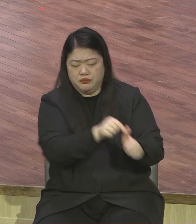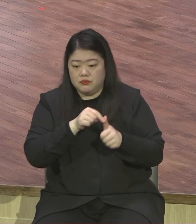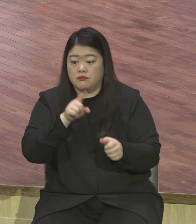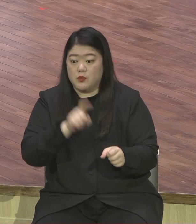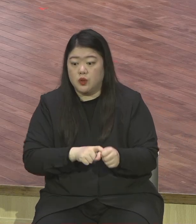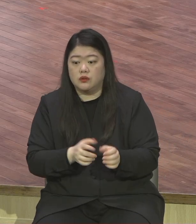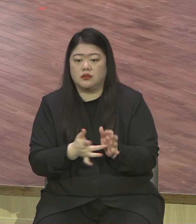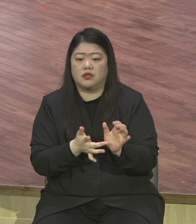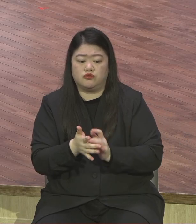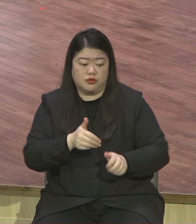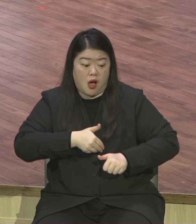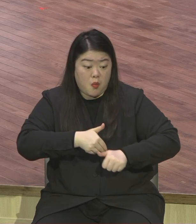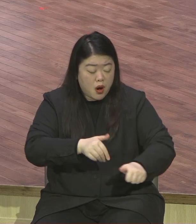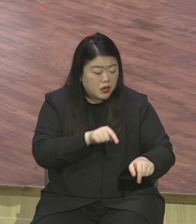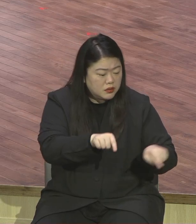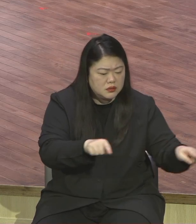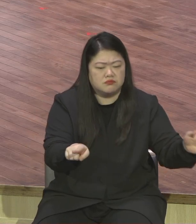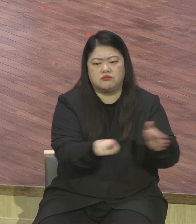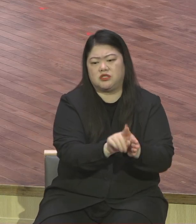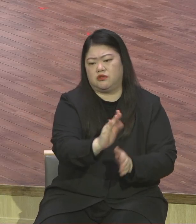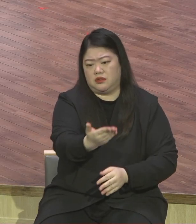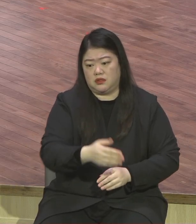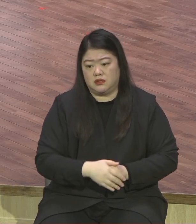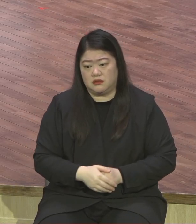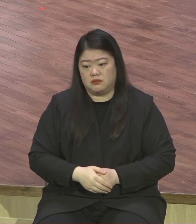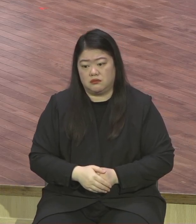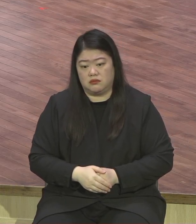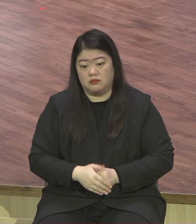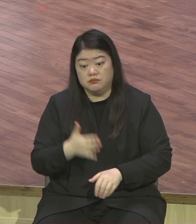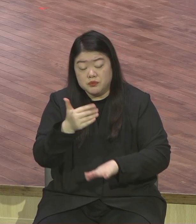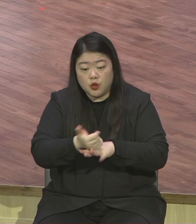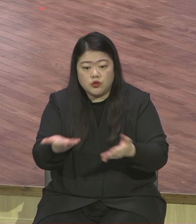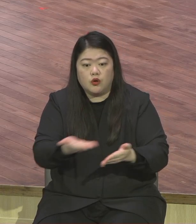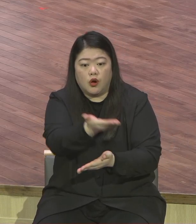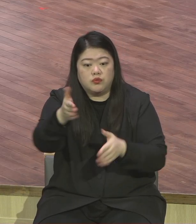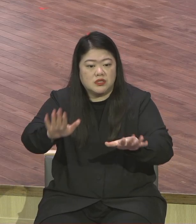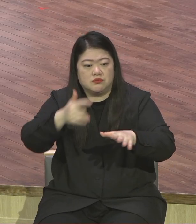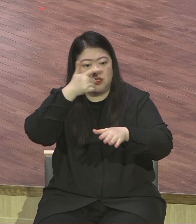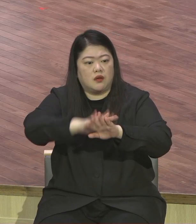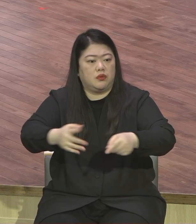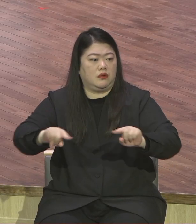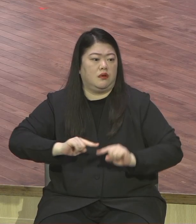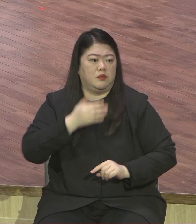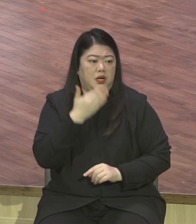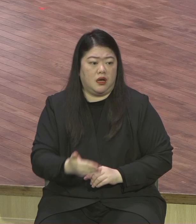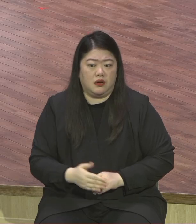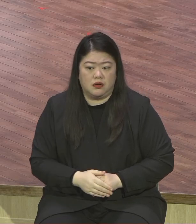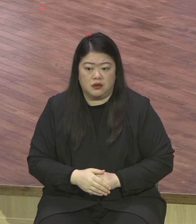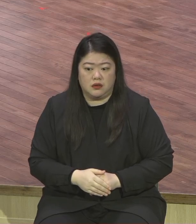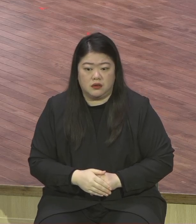그래서 지금 이 자리에 와서 예배 드리는 겁니다 얼마나 감사합니까 감사합니까